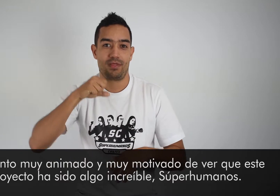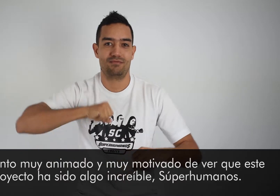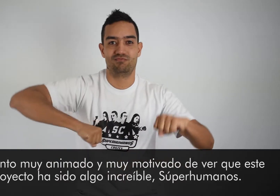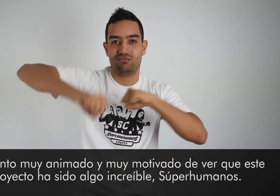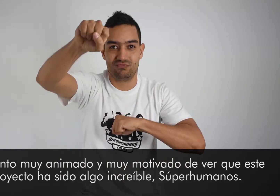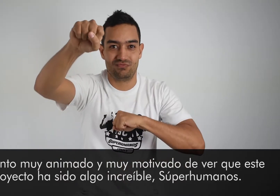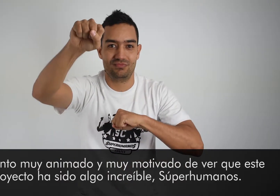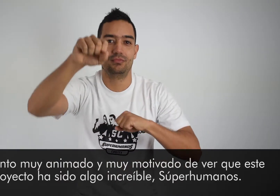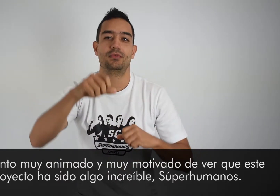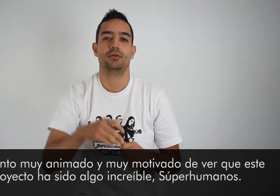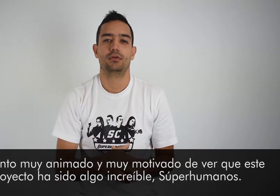Superhumanos.